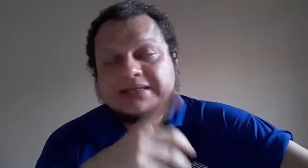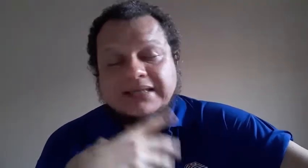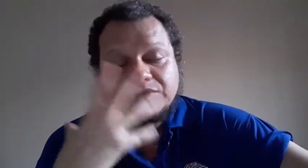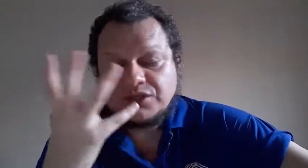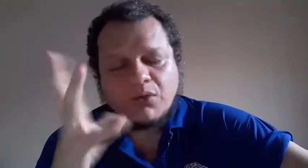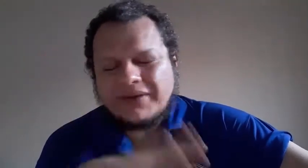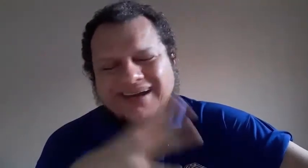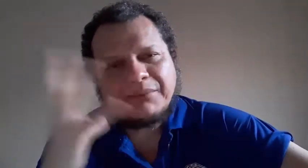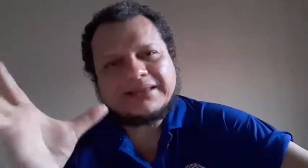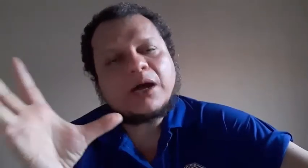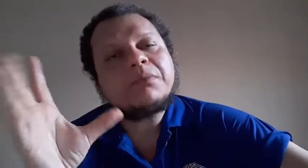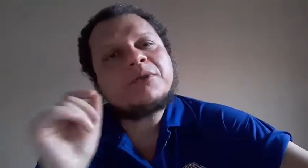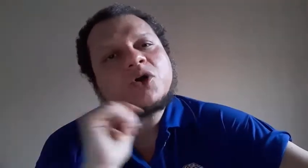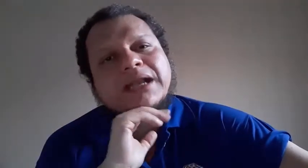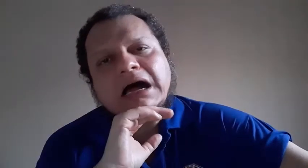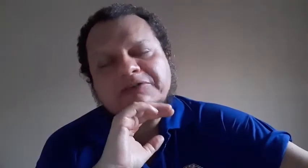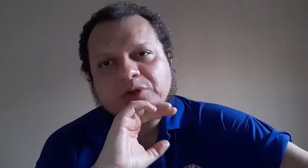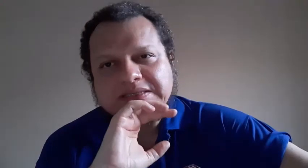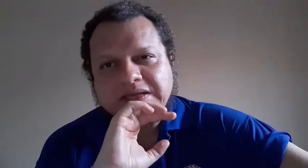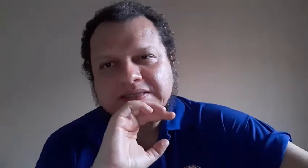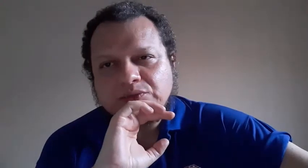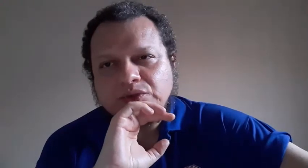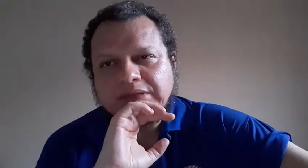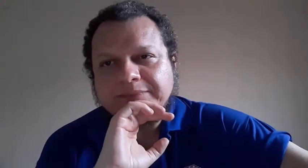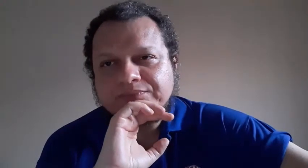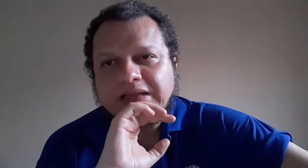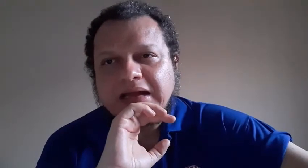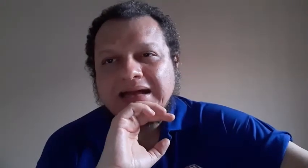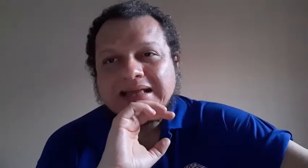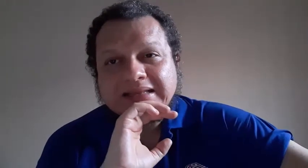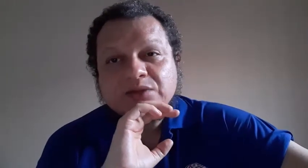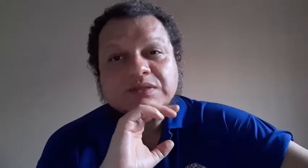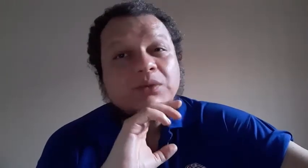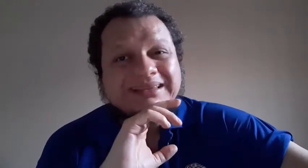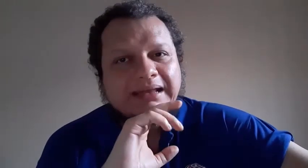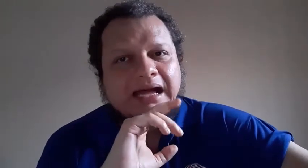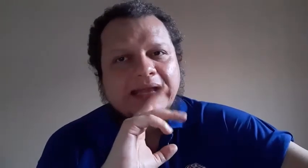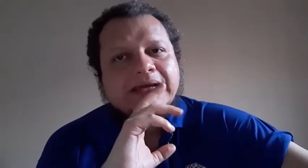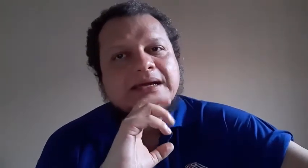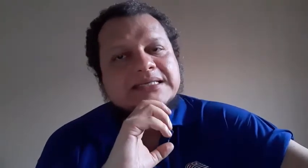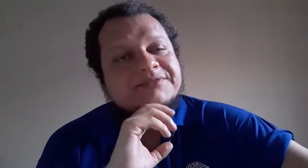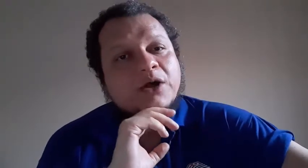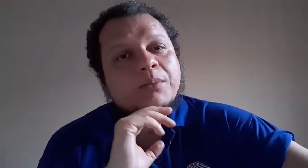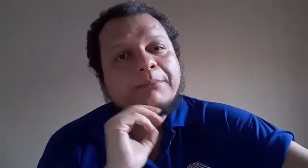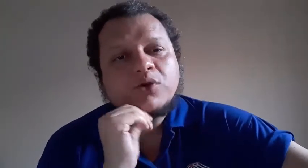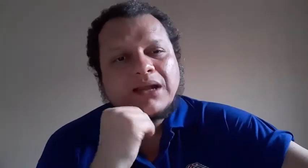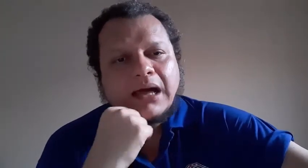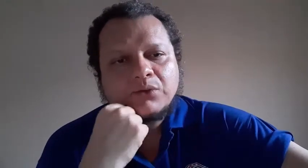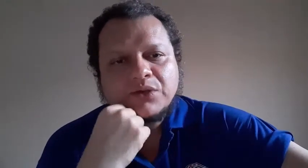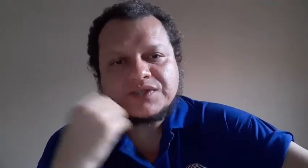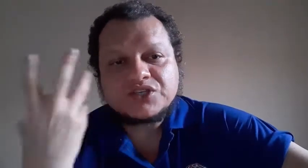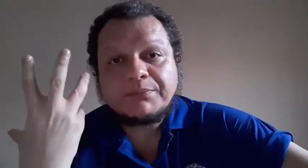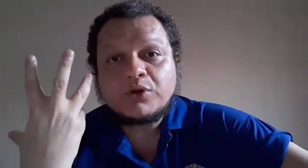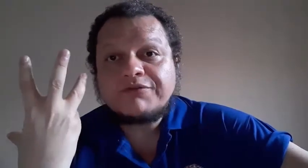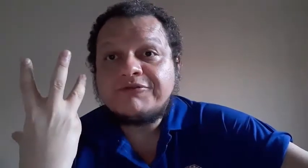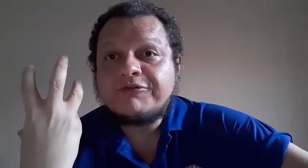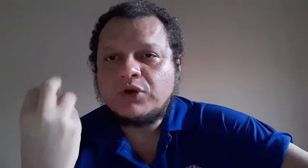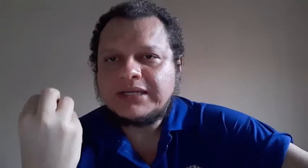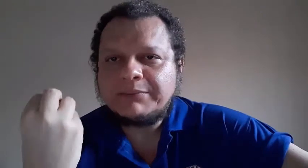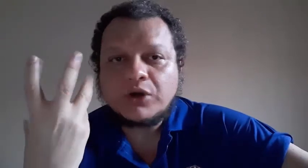De qualquer material bibliográfico, essa questão toda, tá? Tradução literária. Você vai cobrar por lauda, ou seja, por folha, por